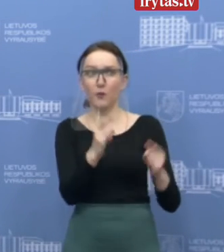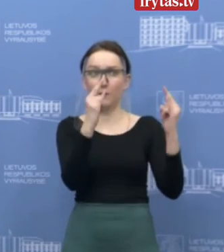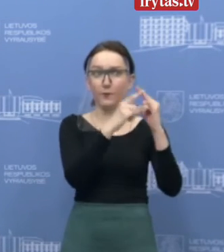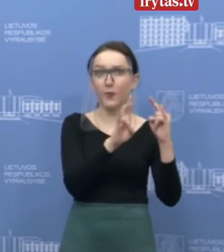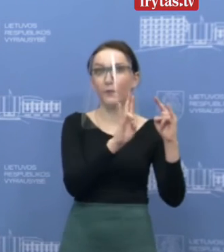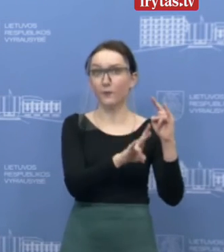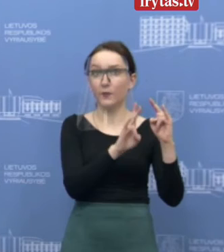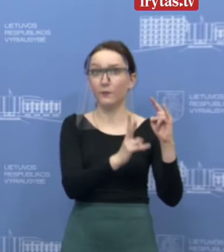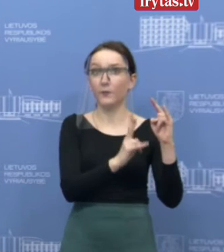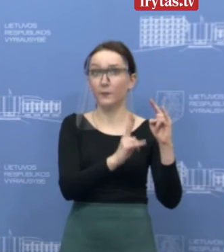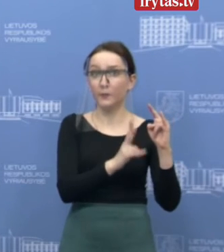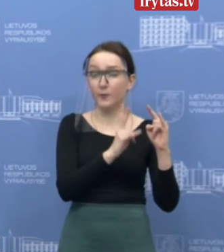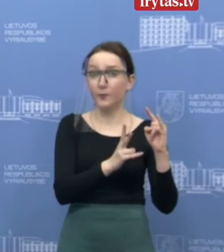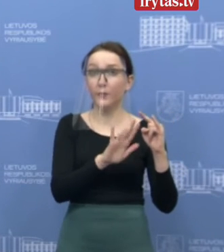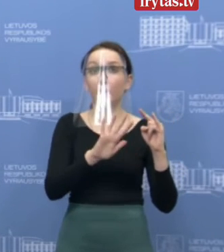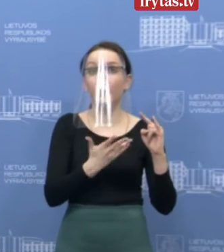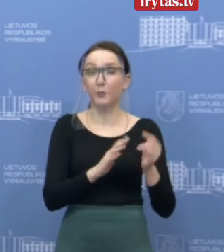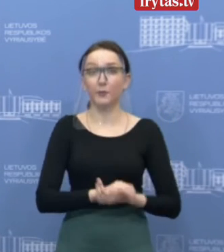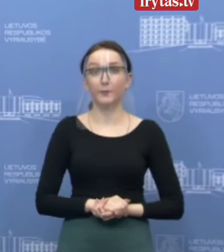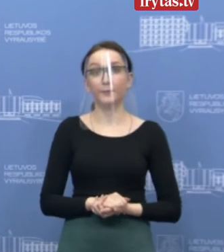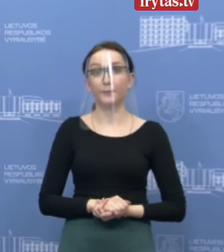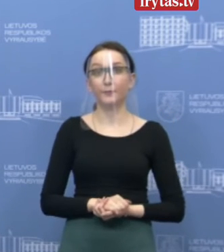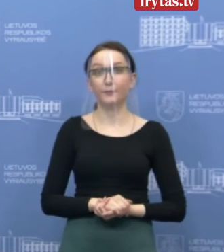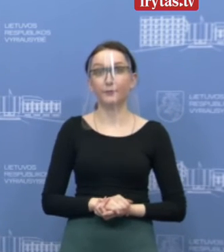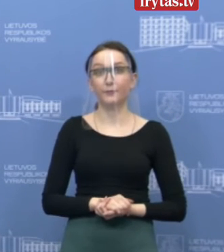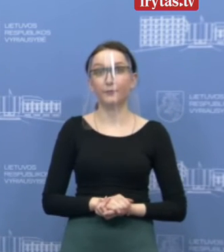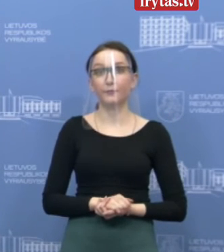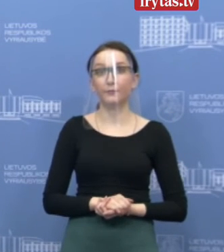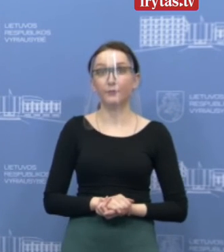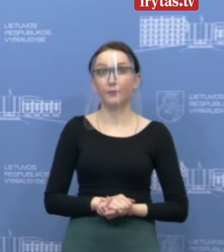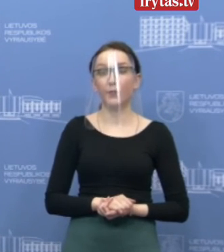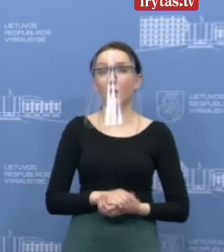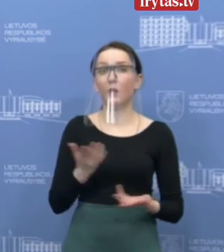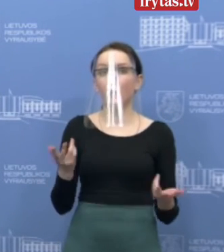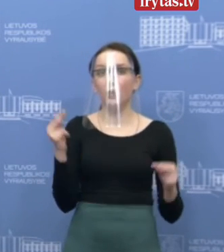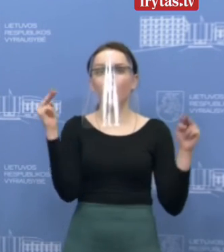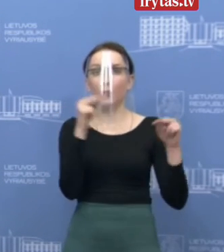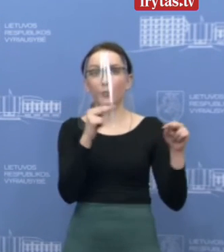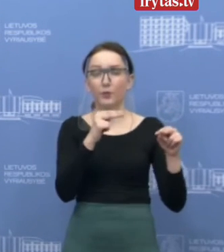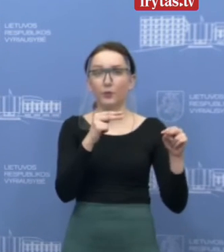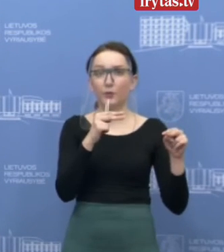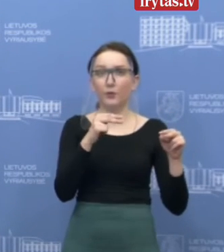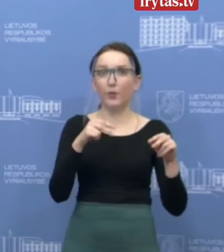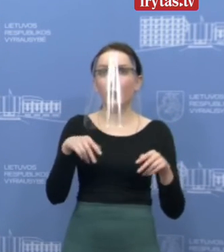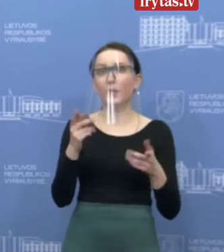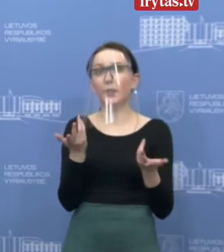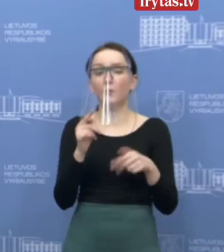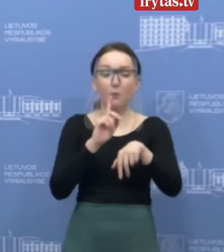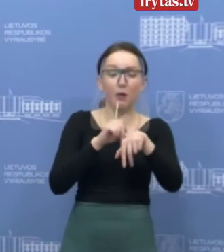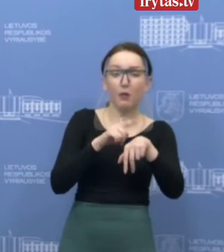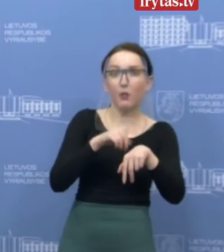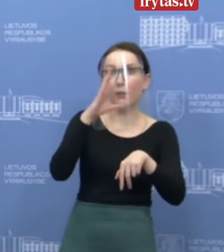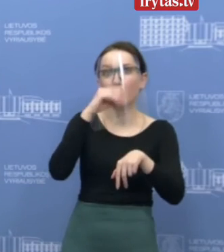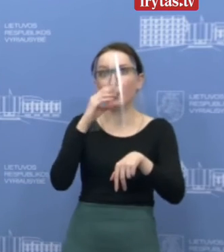toje pačioje, kuriantin, savizoliacijos vietoje. Tai užtikrinama yra tam tikrų intervalų,